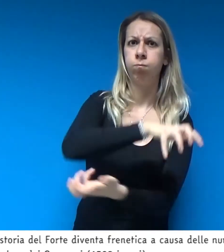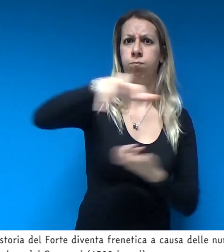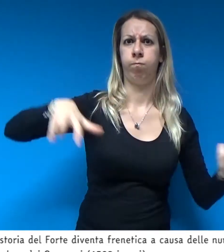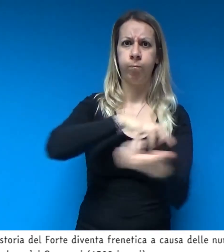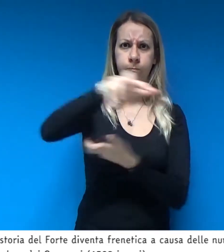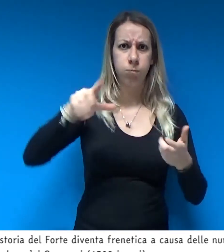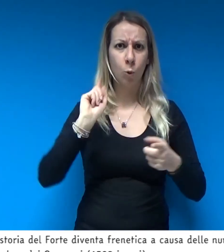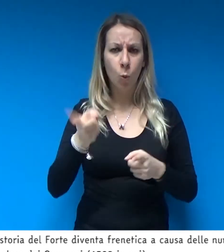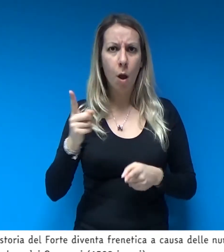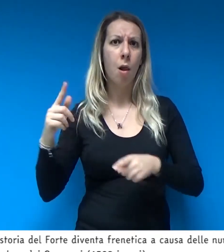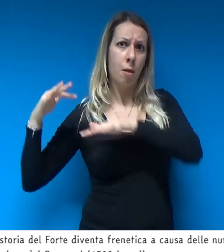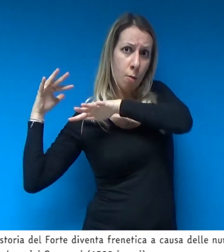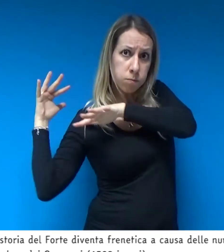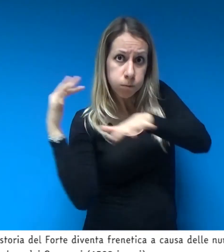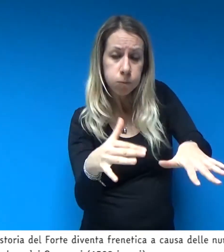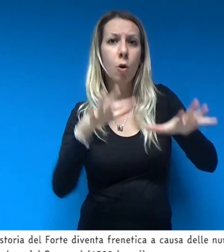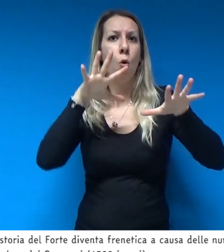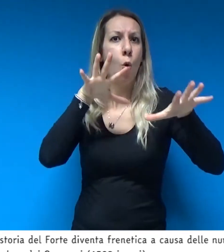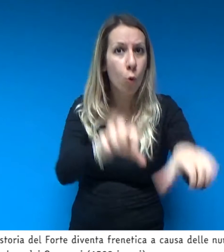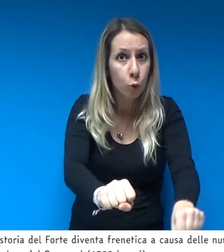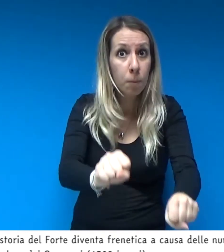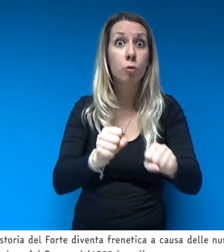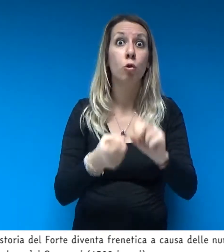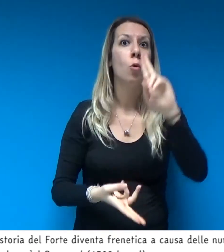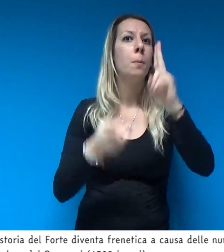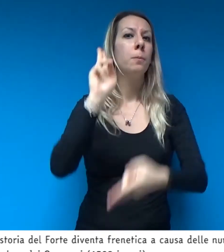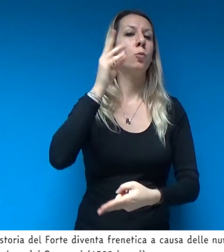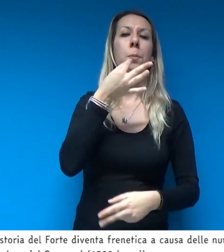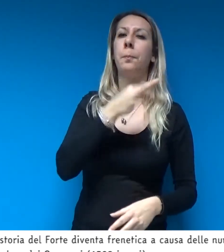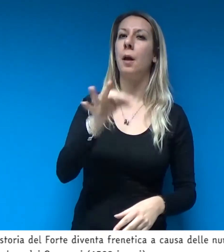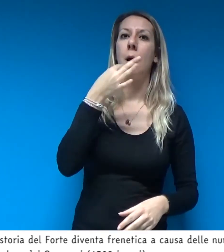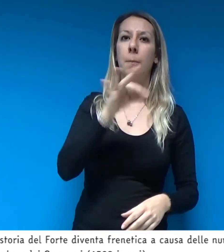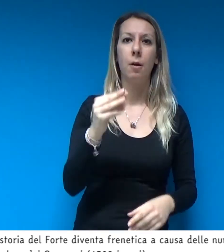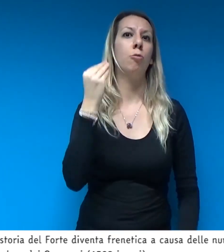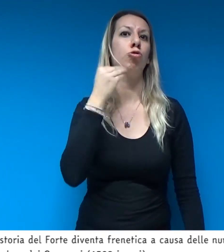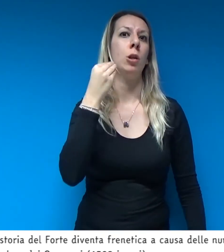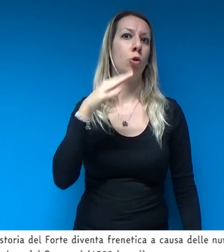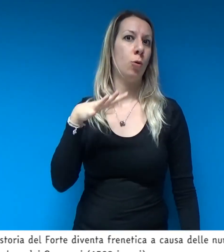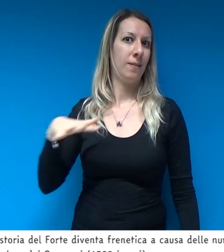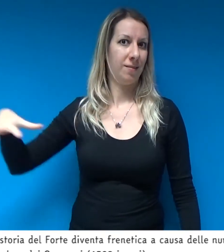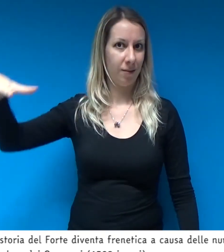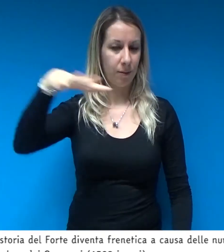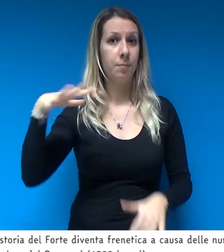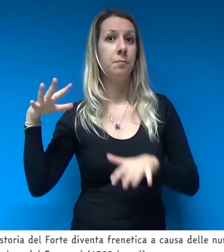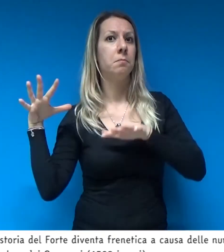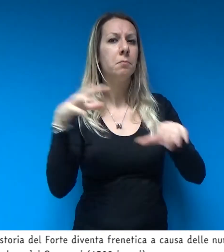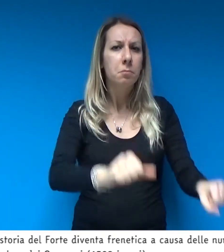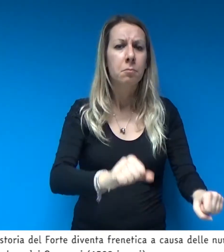invasioni e occupazioni, in particolare dei genovesi, 1528 in poi.